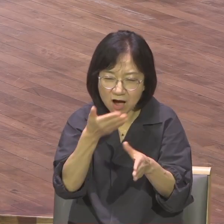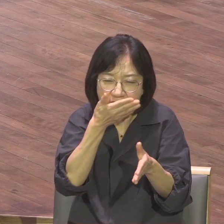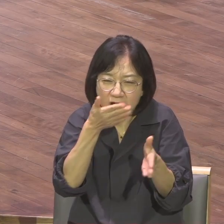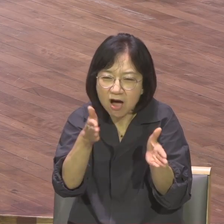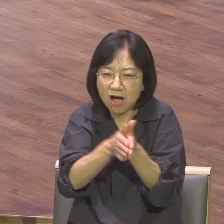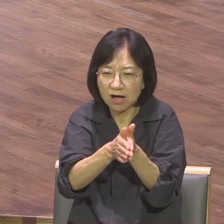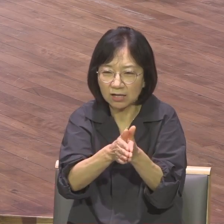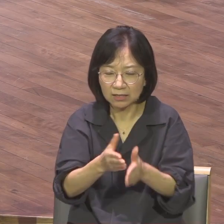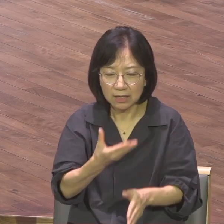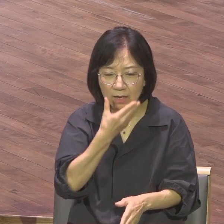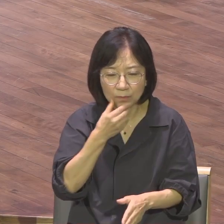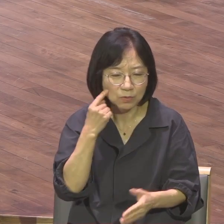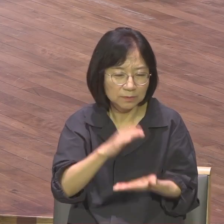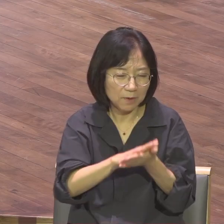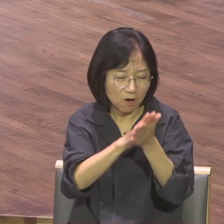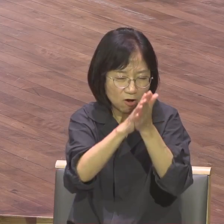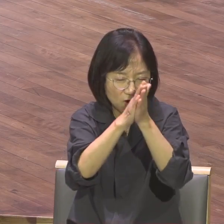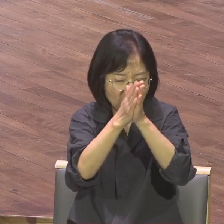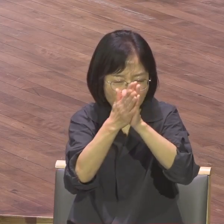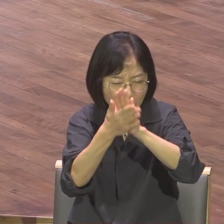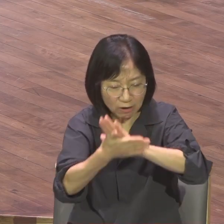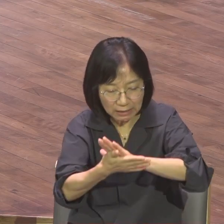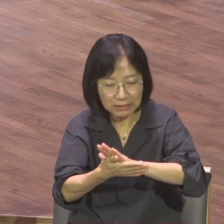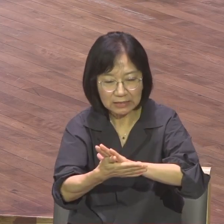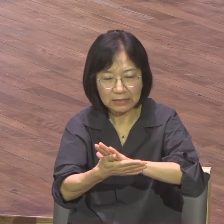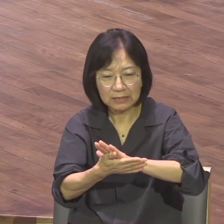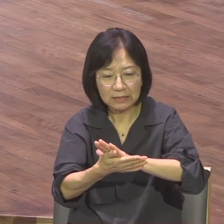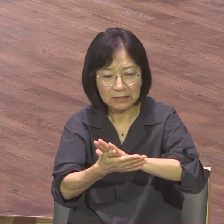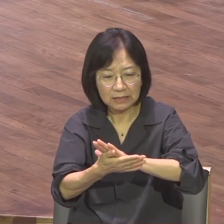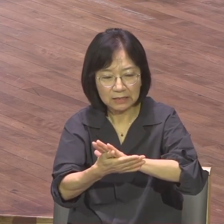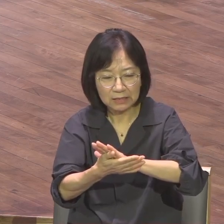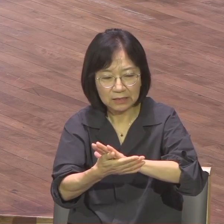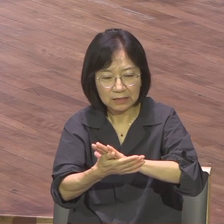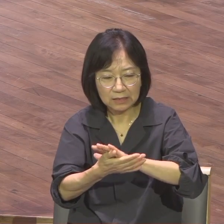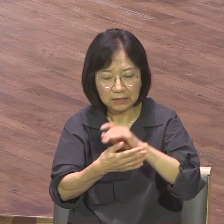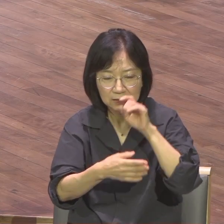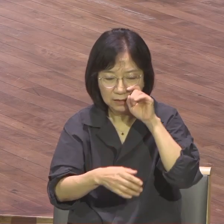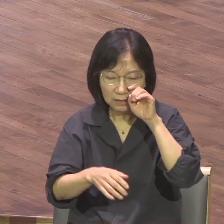있고 종교화되면서 아무 대책 없이 무방비 상태로 공격당하고 있습니다